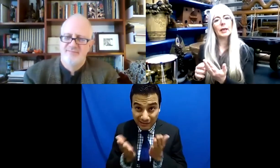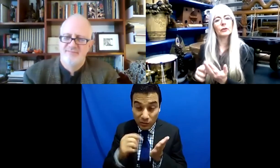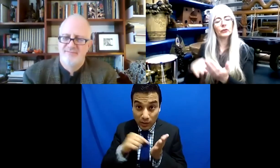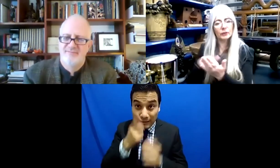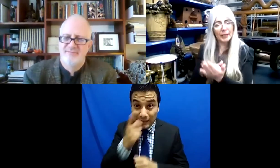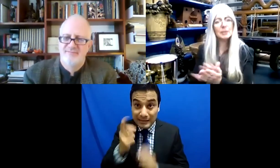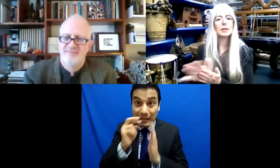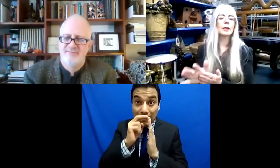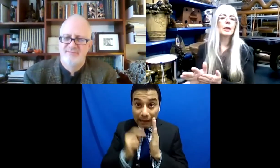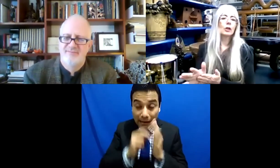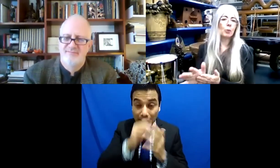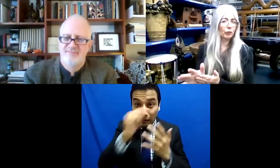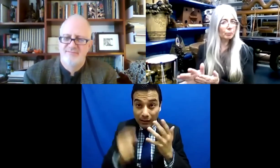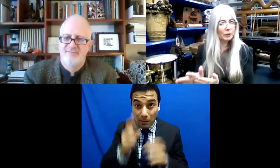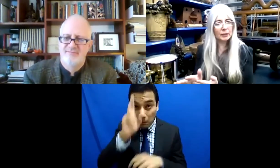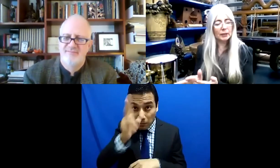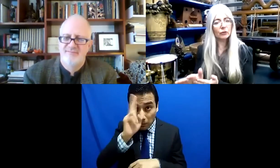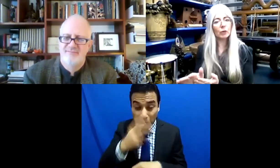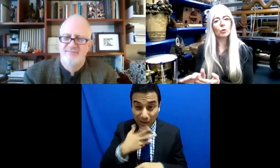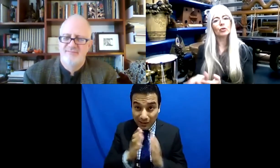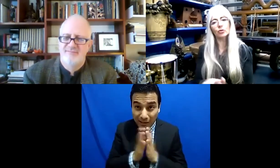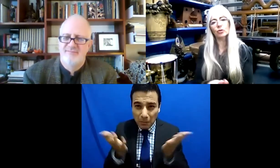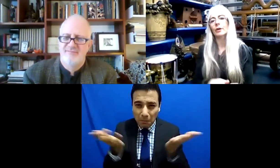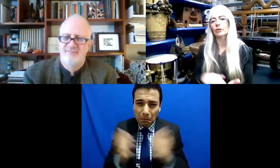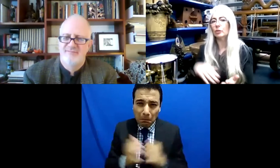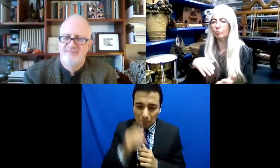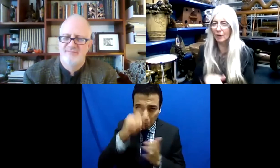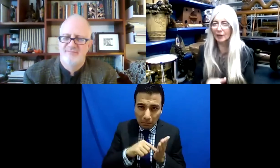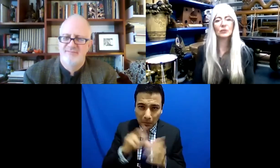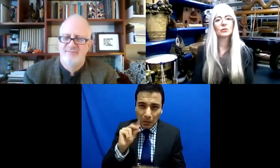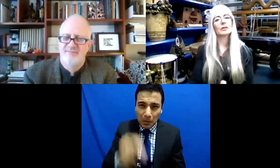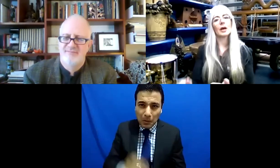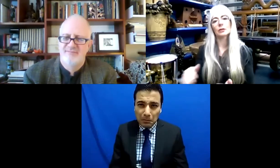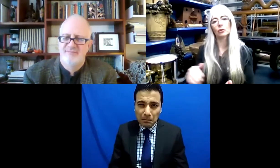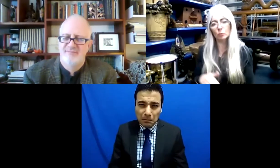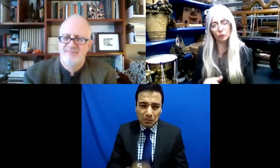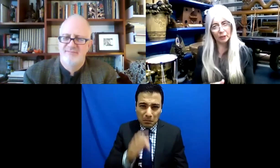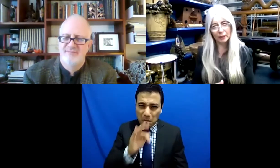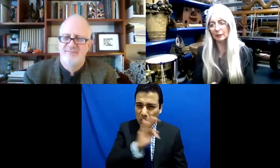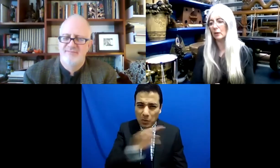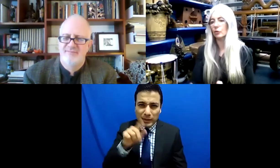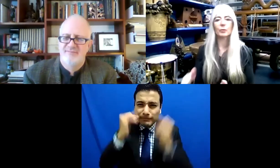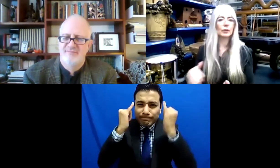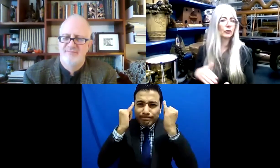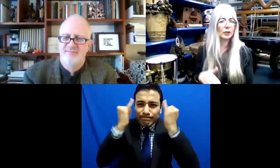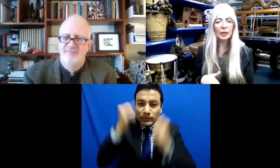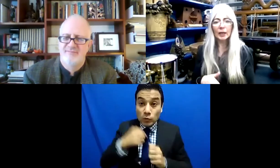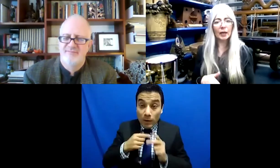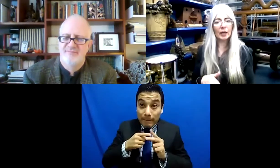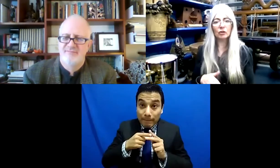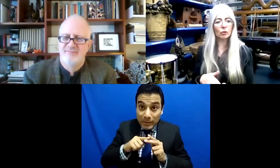hagas esto, no hagas lo otro. Bueno, yo creo que esto extiende las posibilidades y una vez que empiezas a practicarlo.